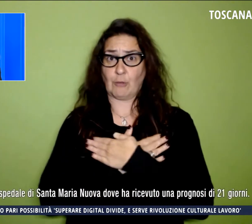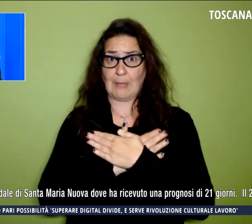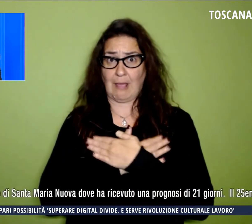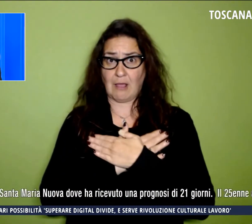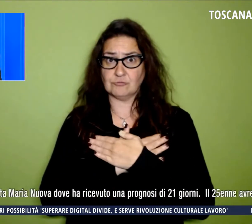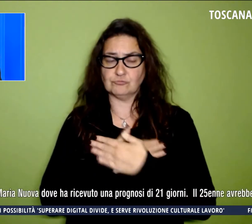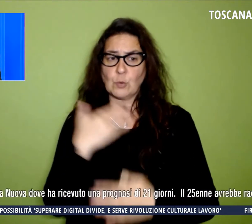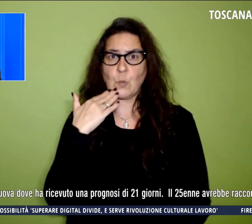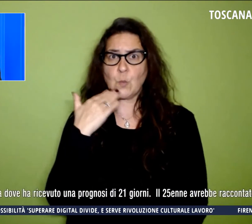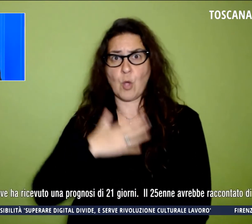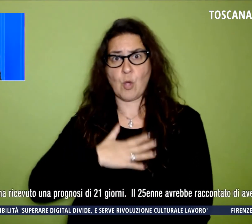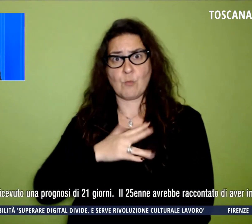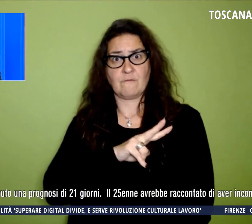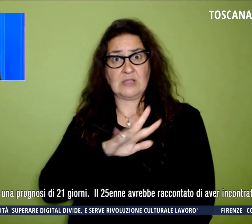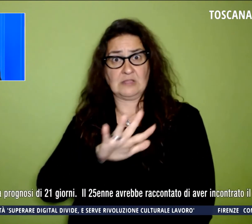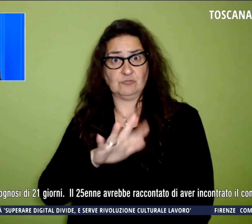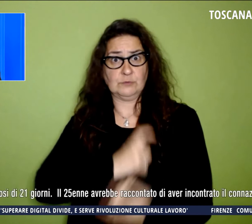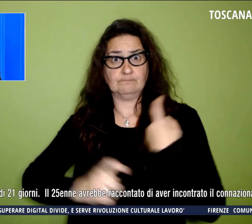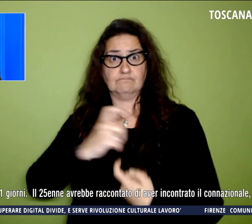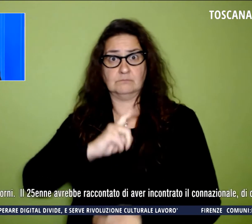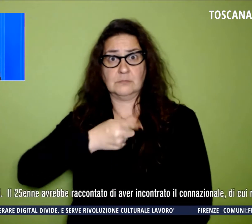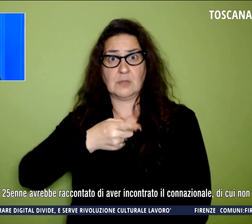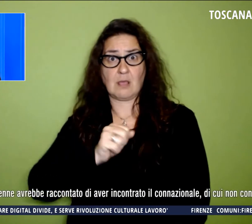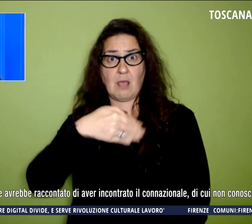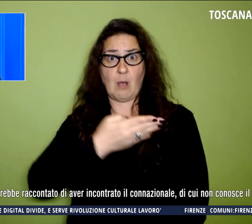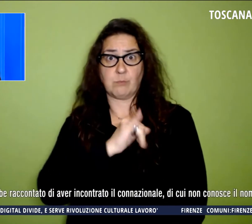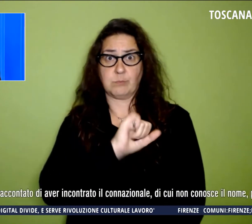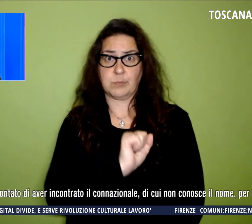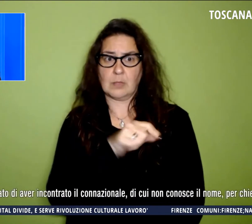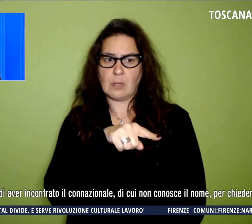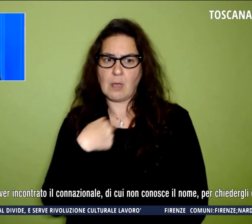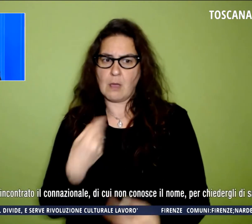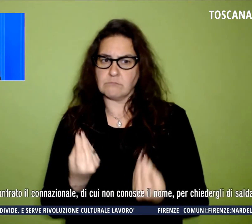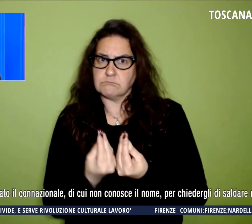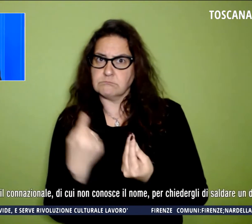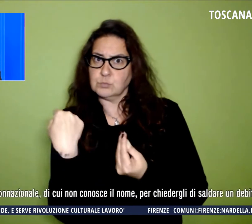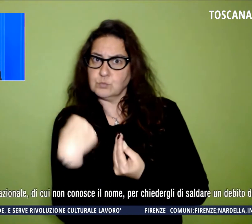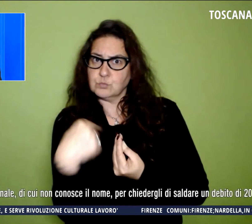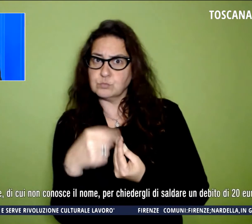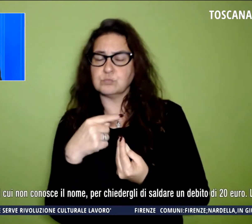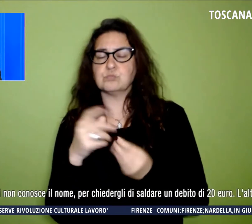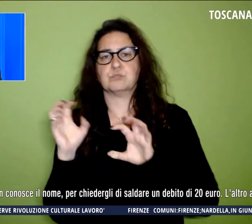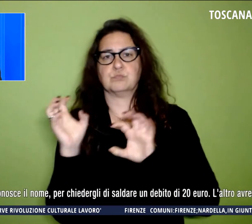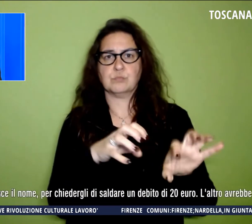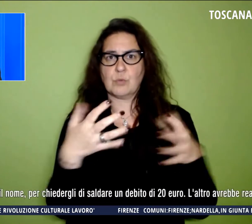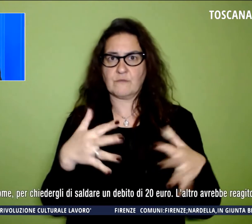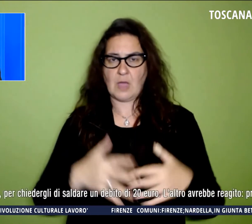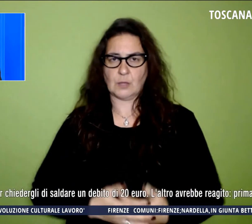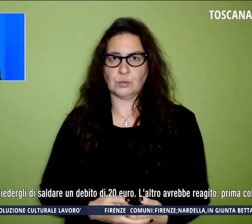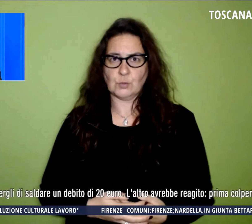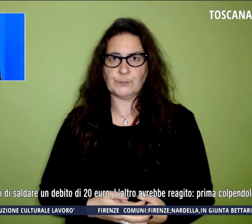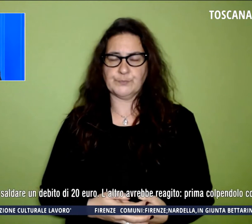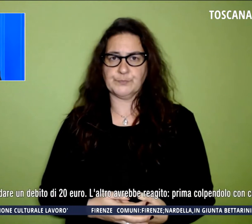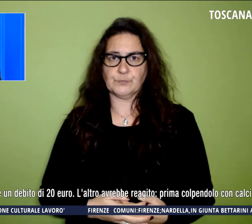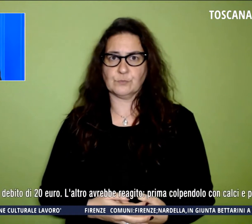Gambiano è stato aggredito da un connazionale. Già nota alle forze dell'ordine